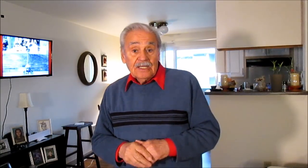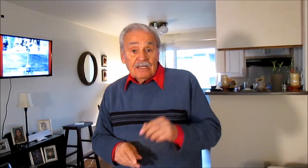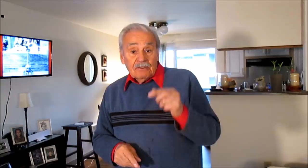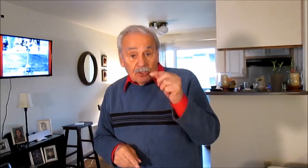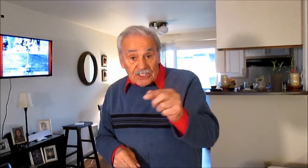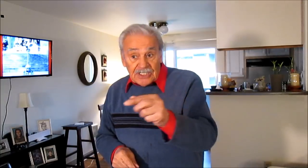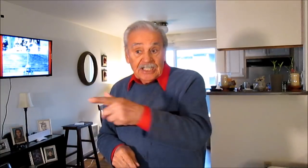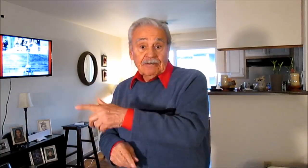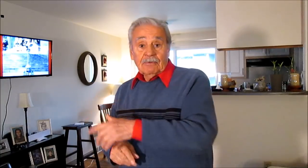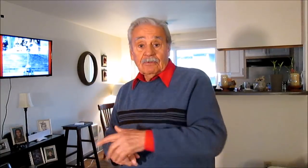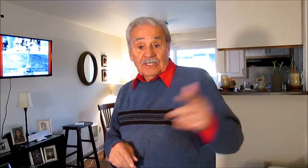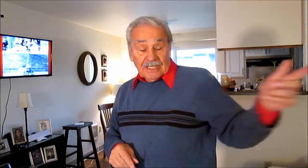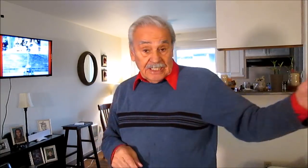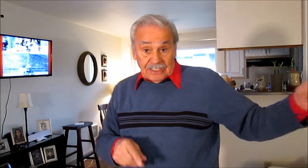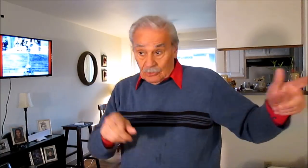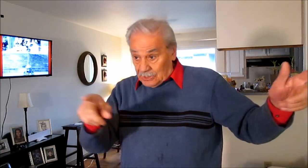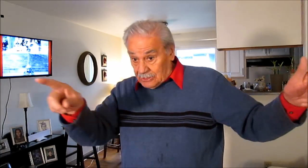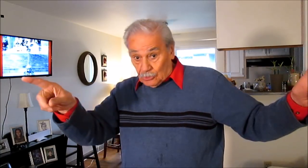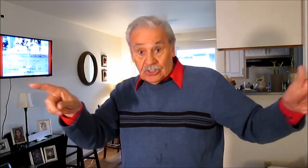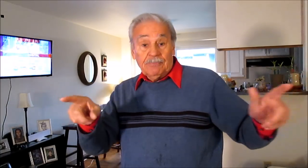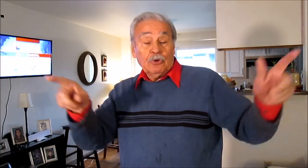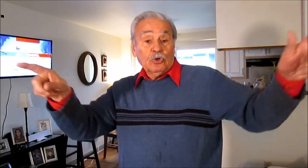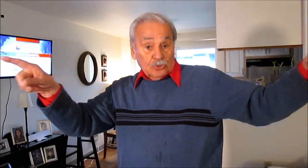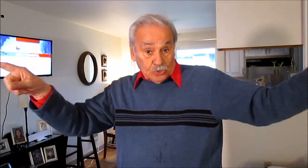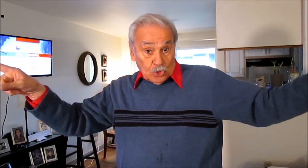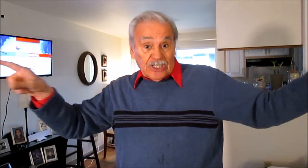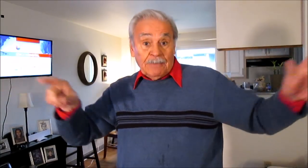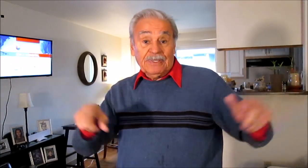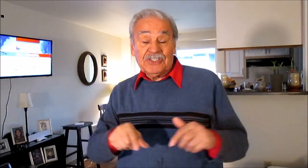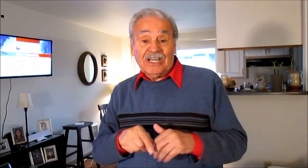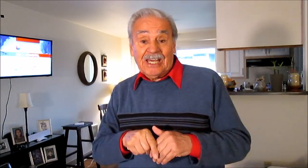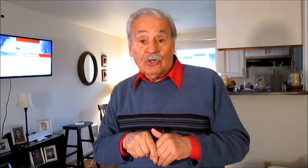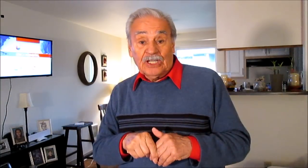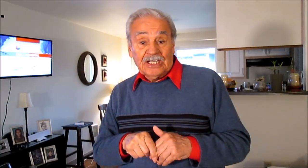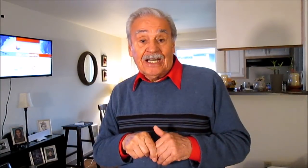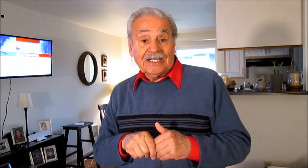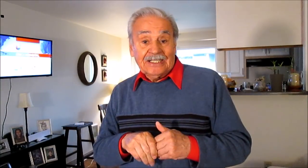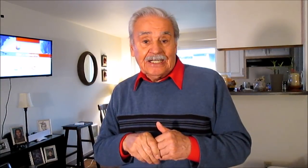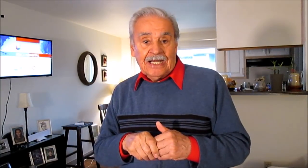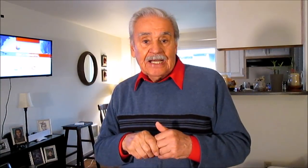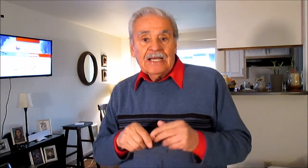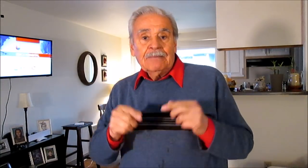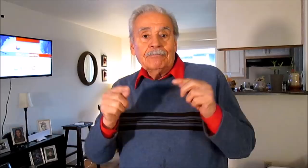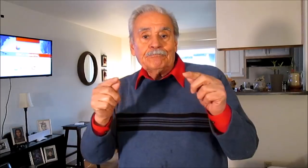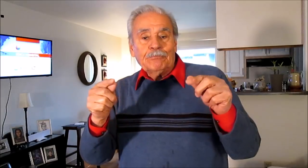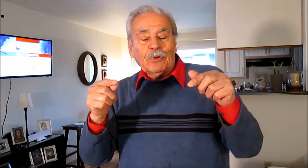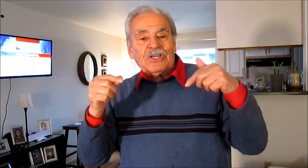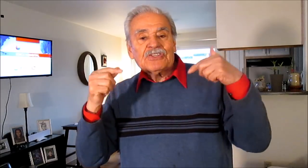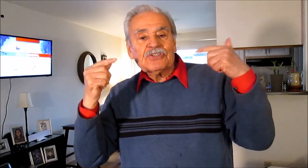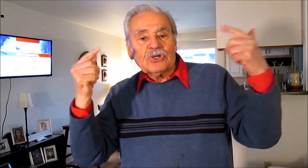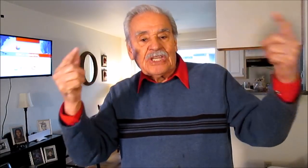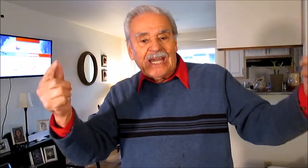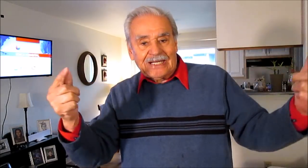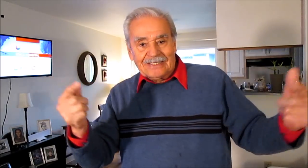Con esa gente o con esa gente con estos tipos con todo este empresariado que tiene la Argentina podés soñar